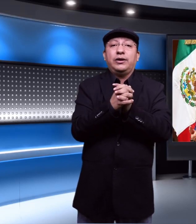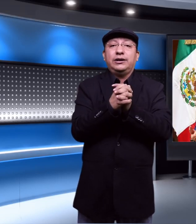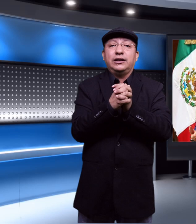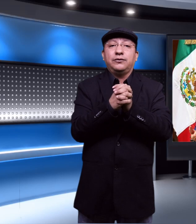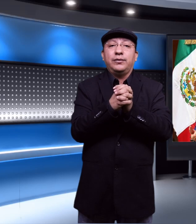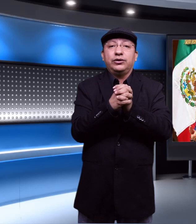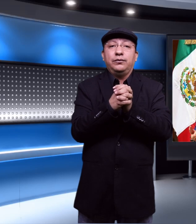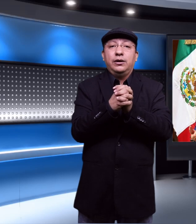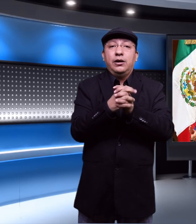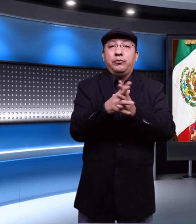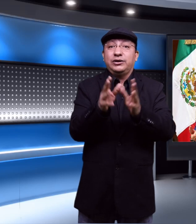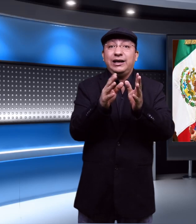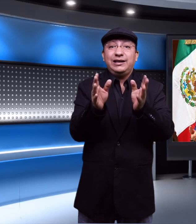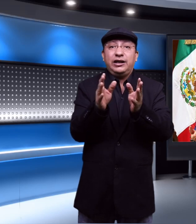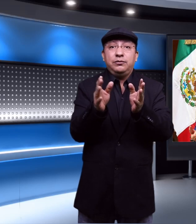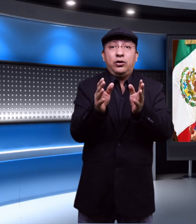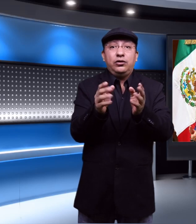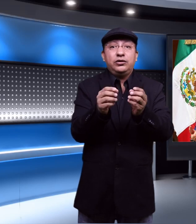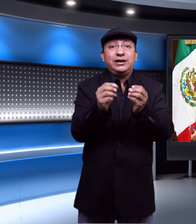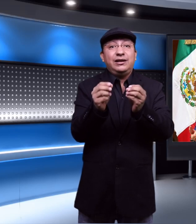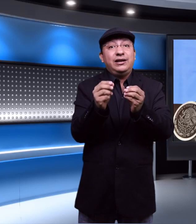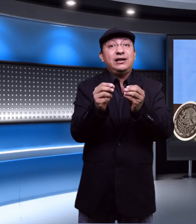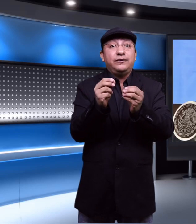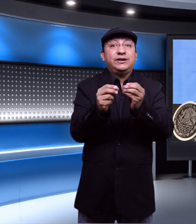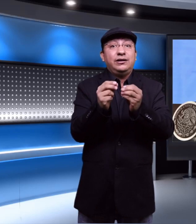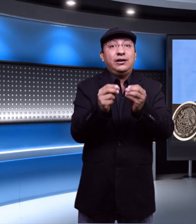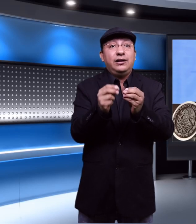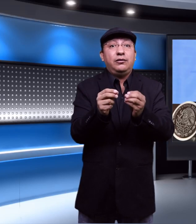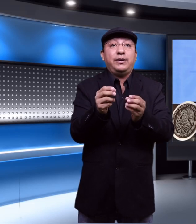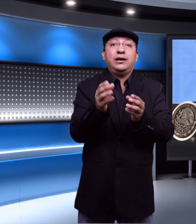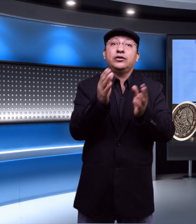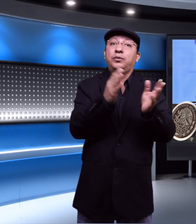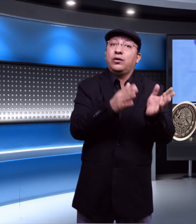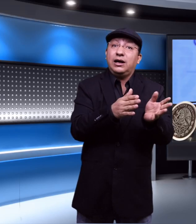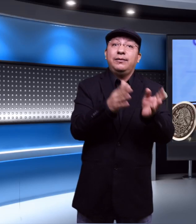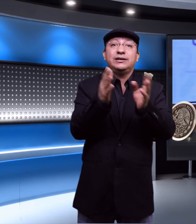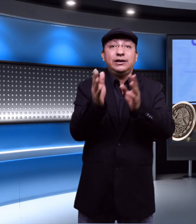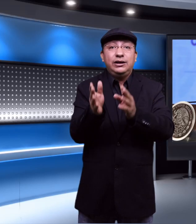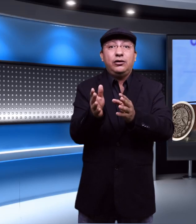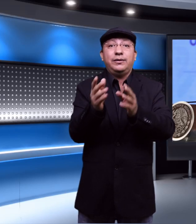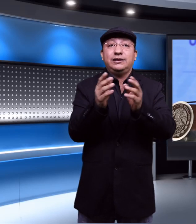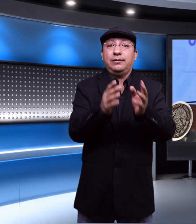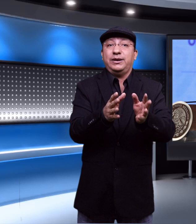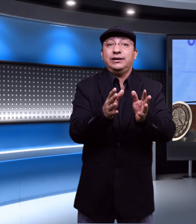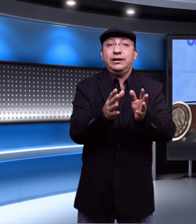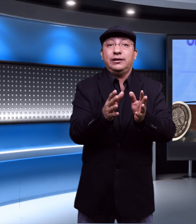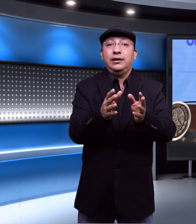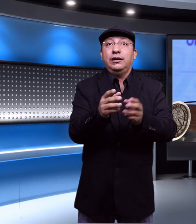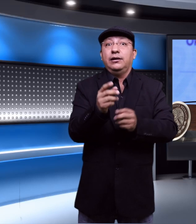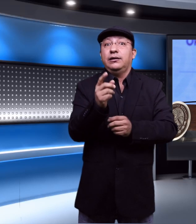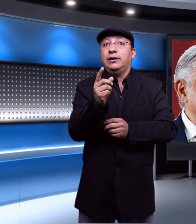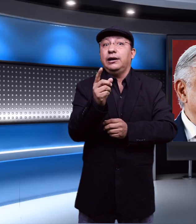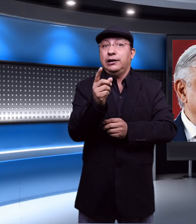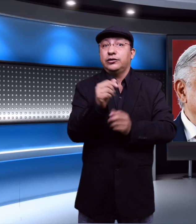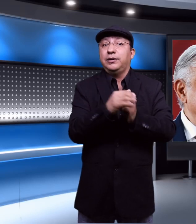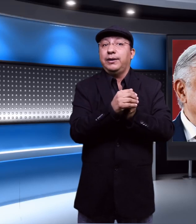la cuarta transformación pues a ese ritmo no se tendría el suficiente dinero para los programas y obras del presidente en el 2020